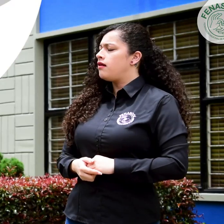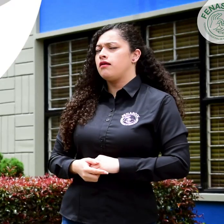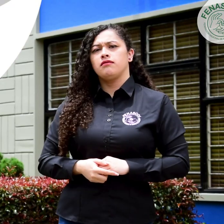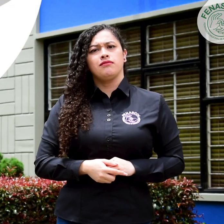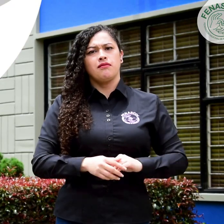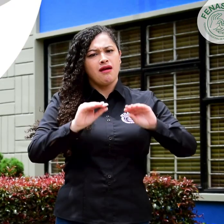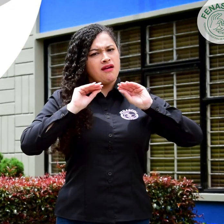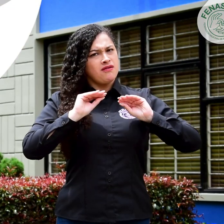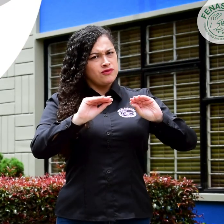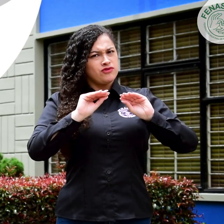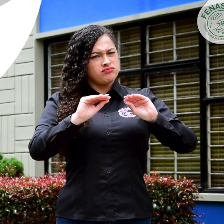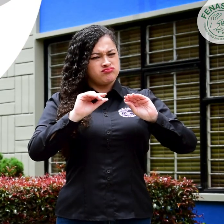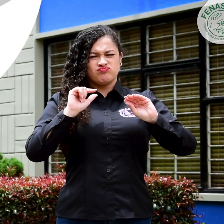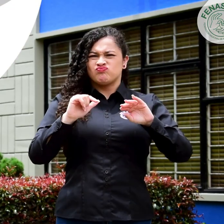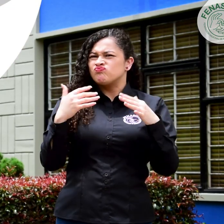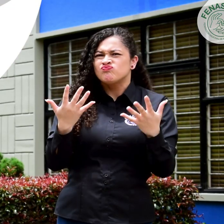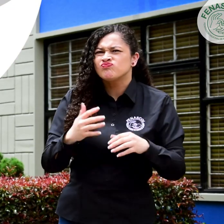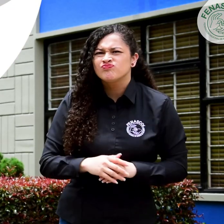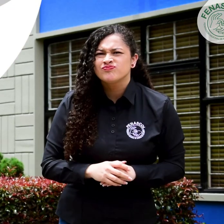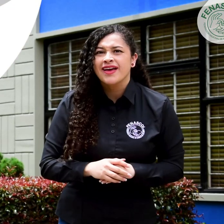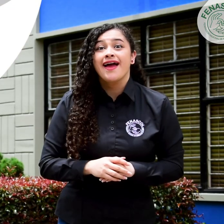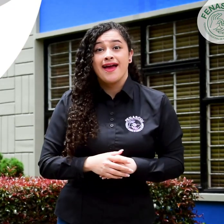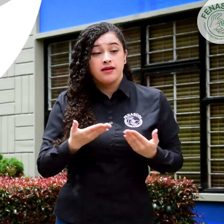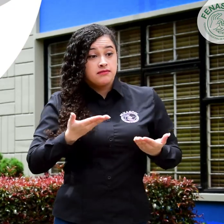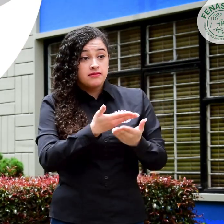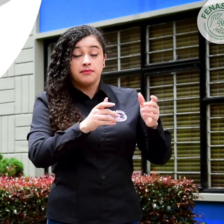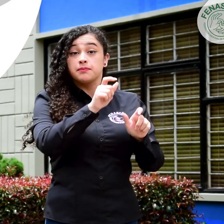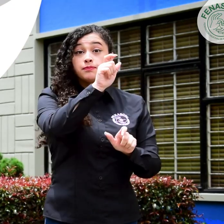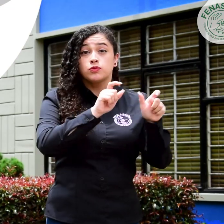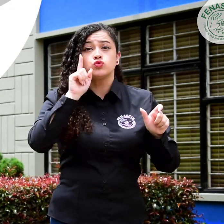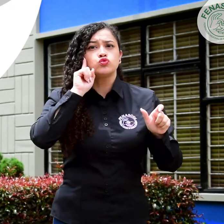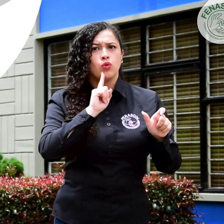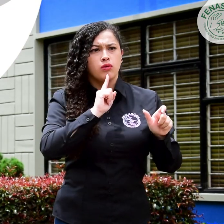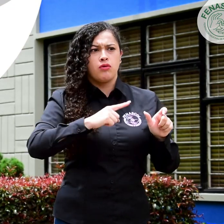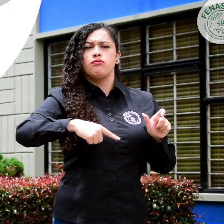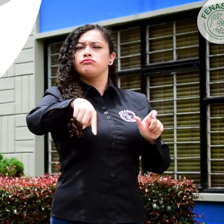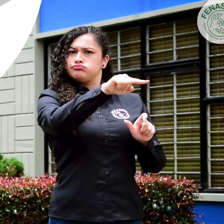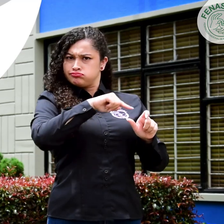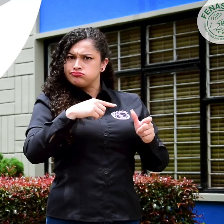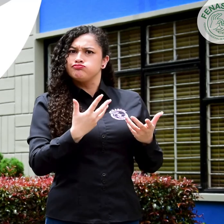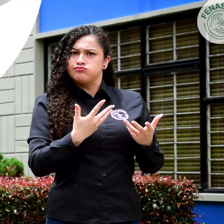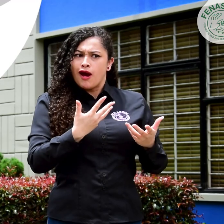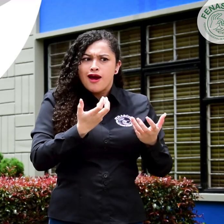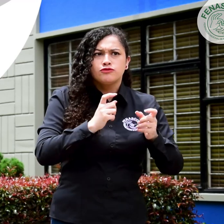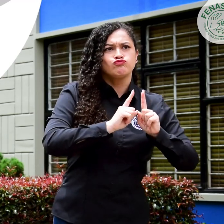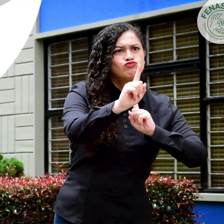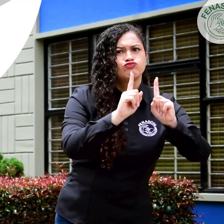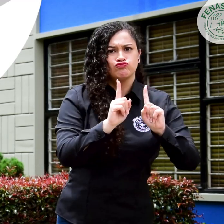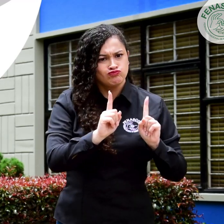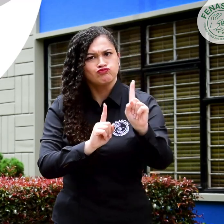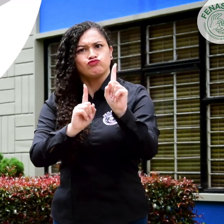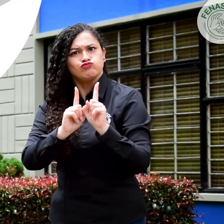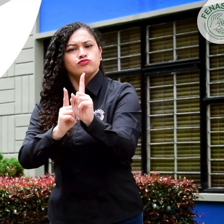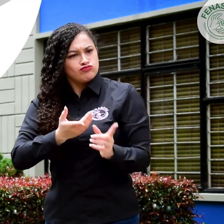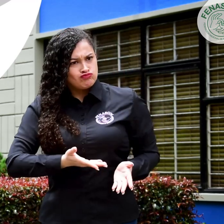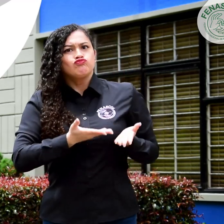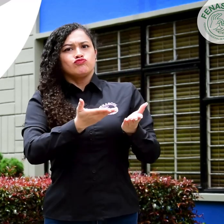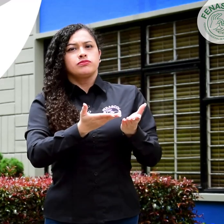Formación. Si bien las personas sordas son los que deben liderar los procesos de enseñanza de la lengua de señas en diferentes